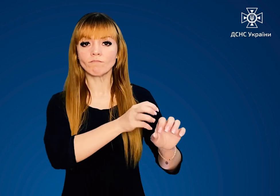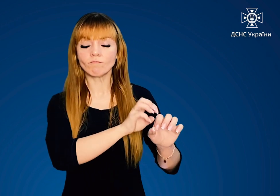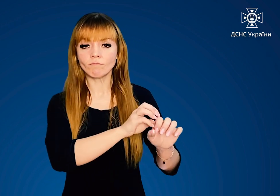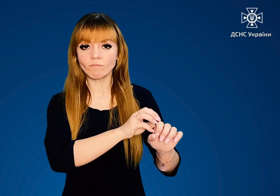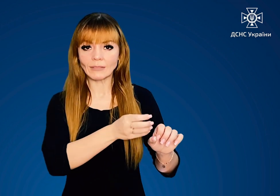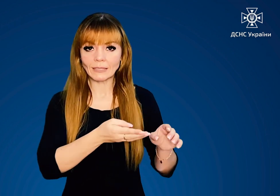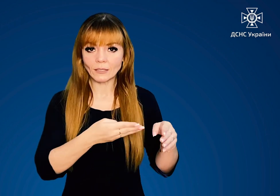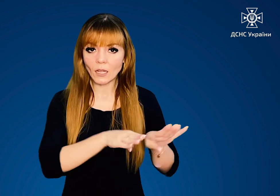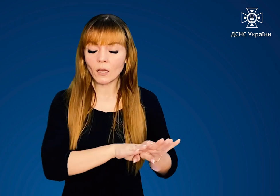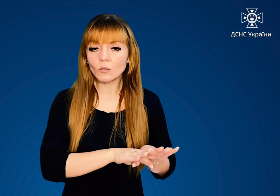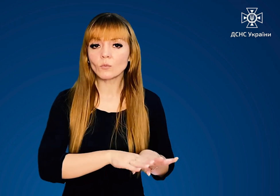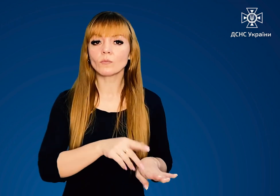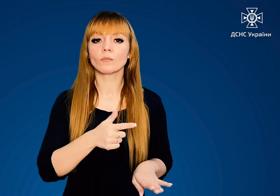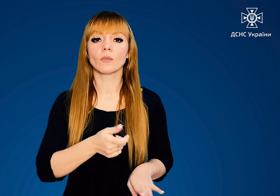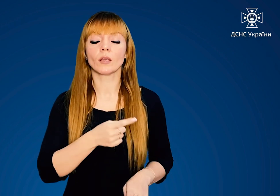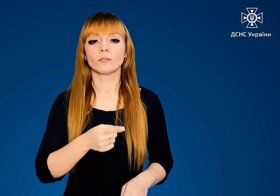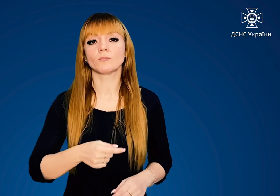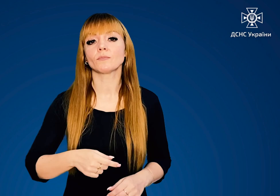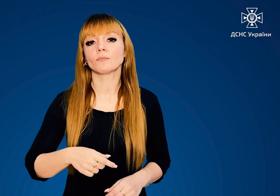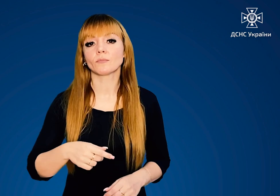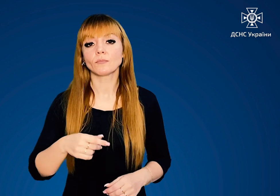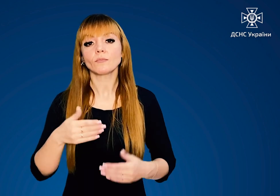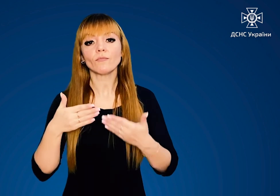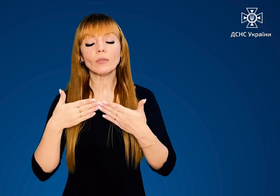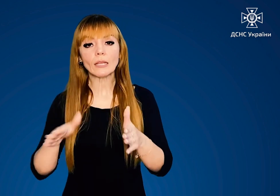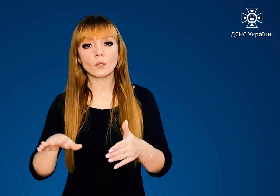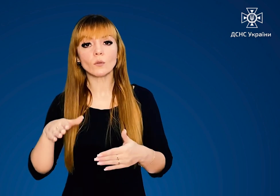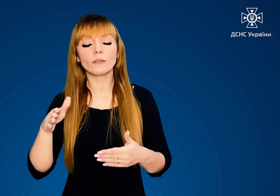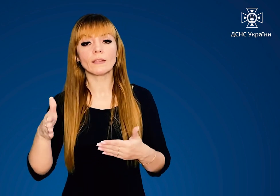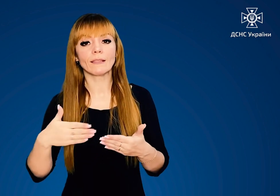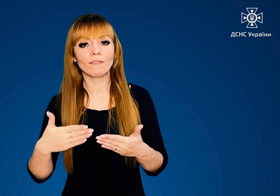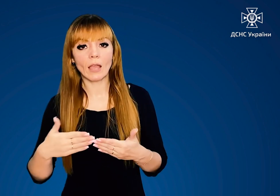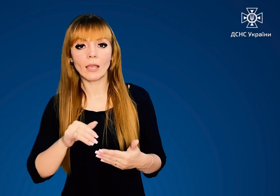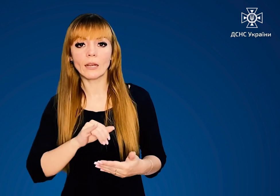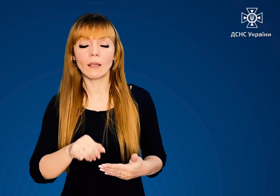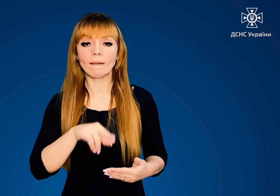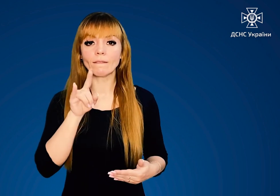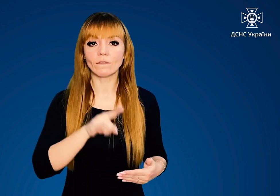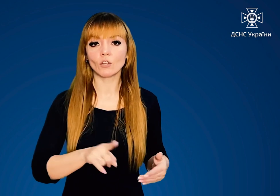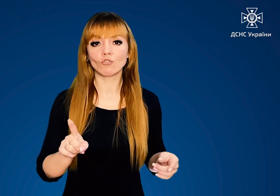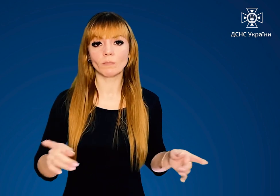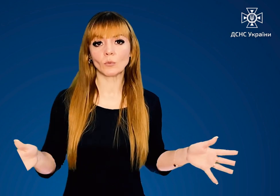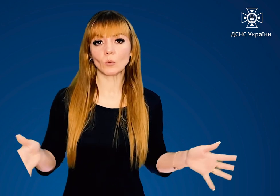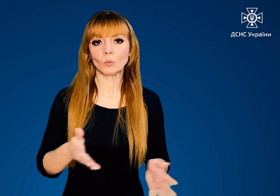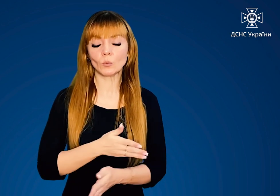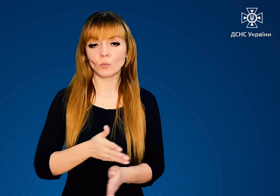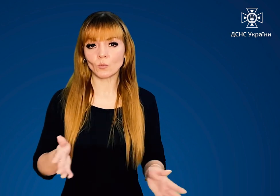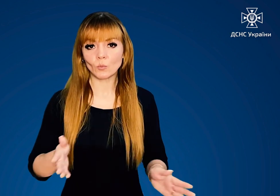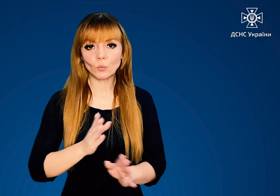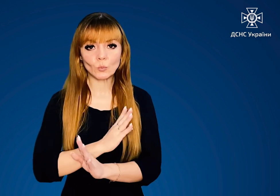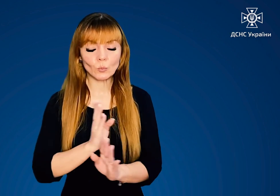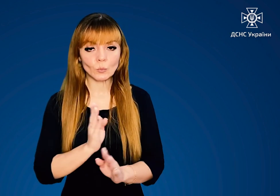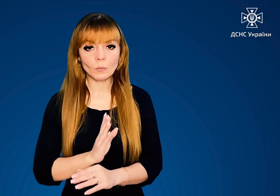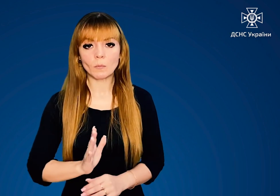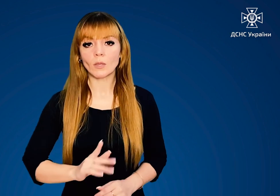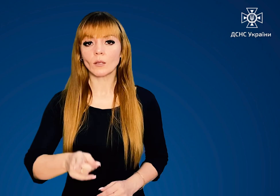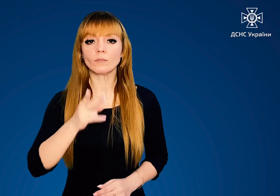закрийте кран перед ними Відкрите двері й вікна Зробіть протяг Не